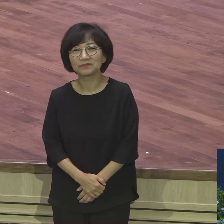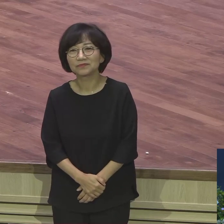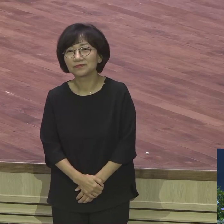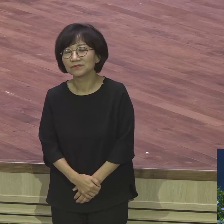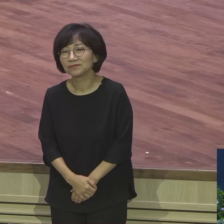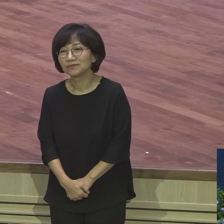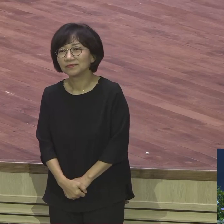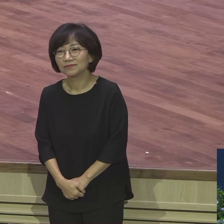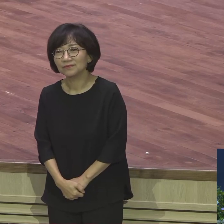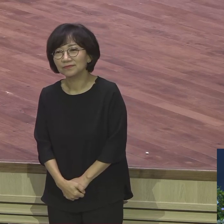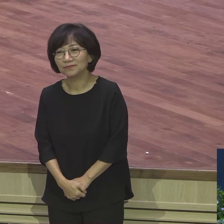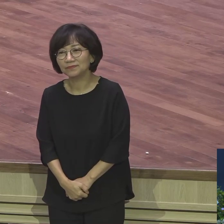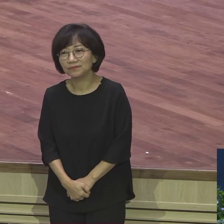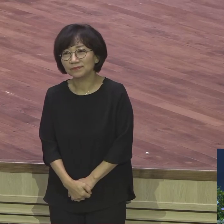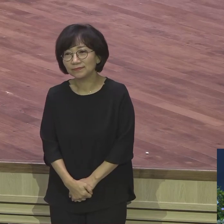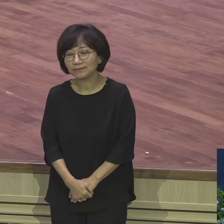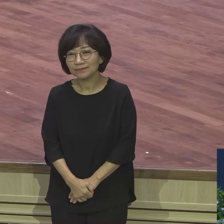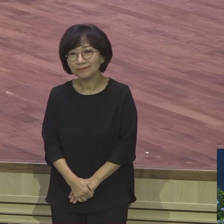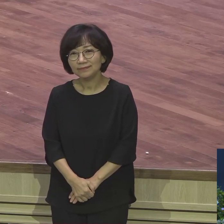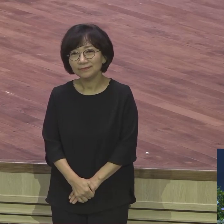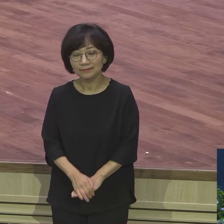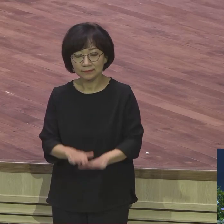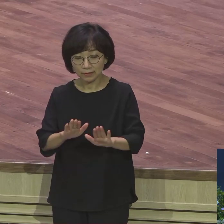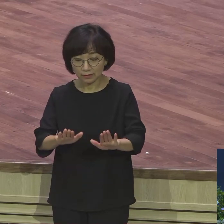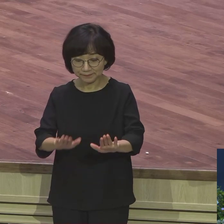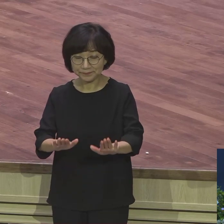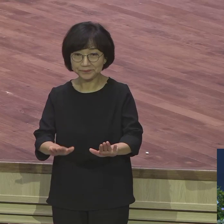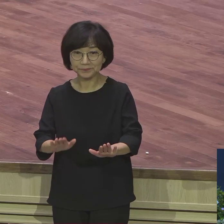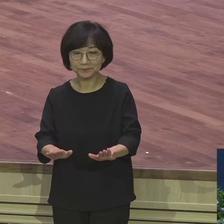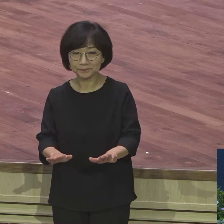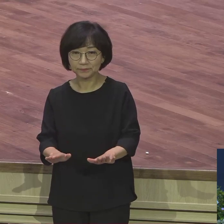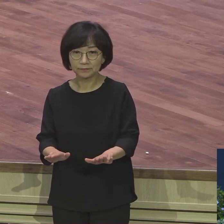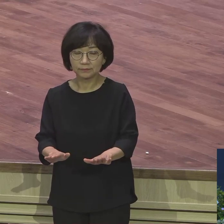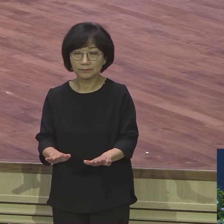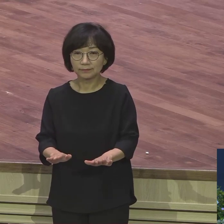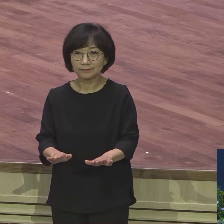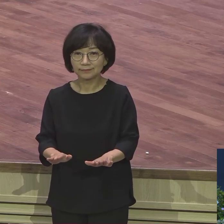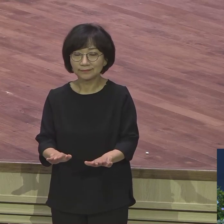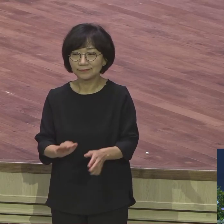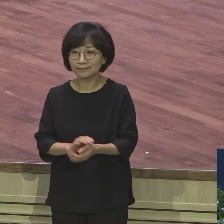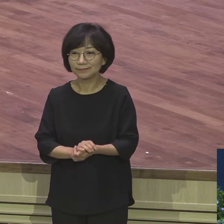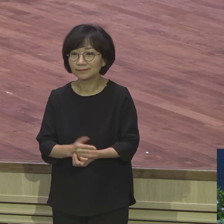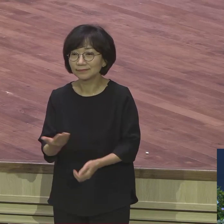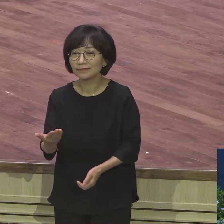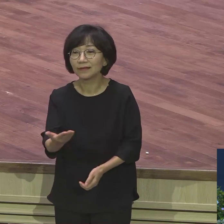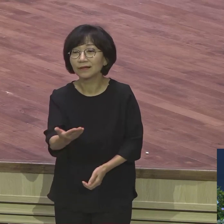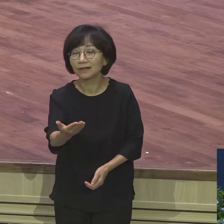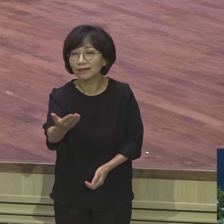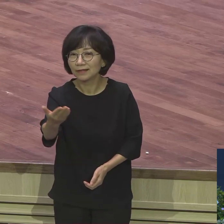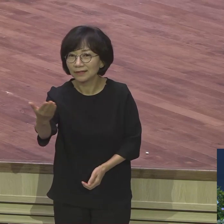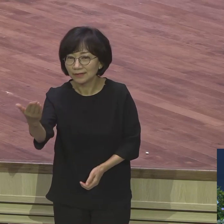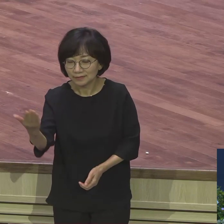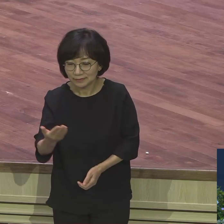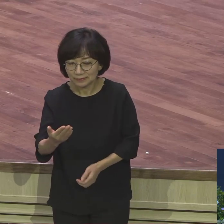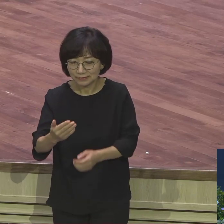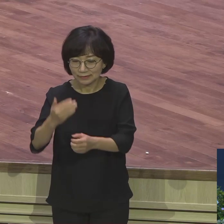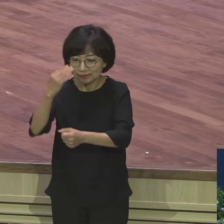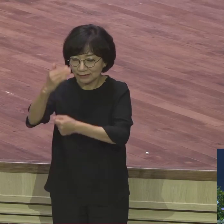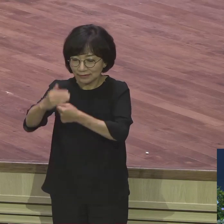오늘 본문 통해서 예원계 전성도는 성경적 형통이 뭐냐